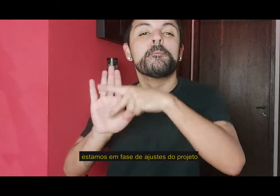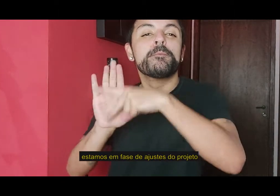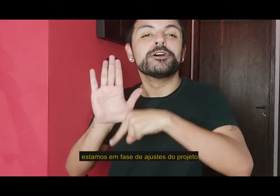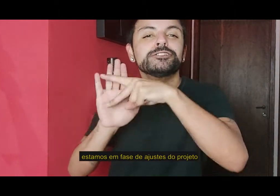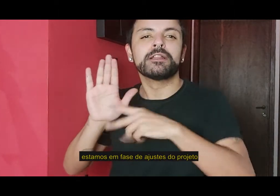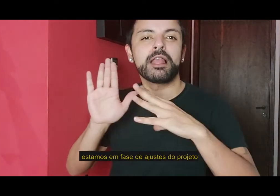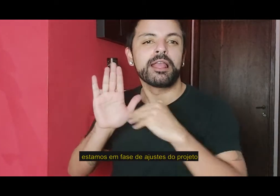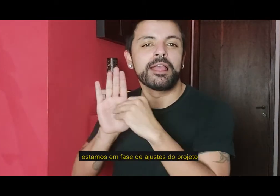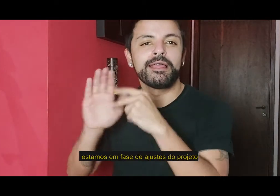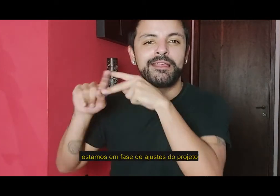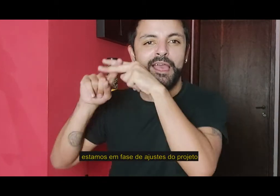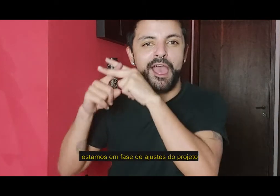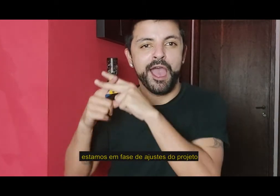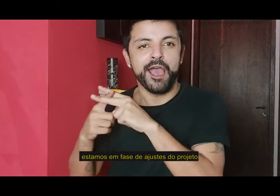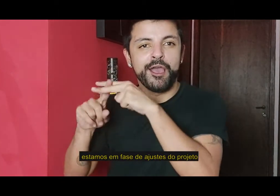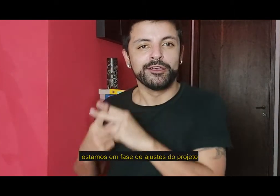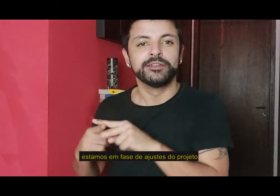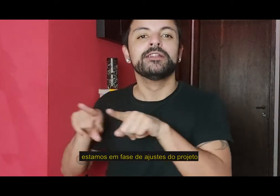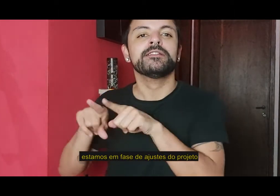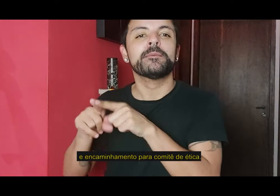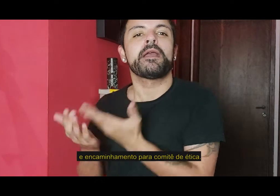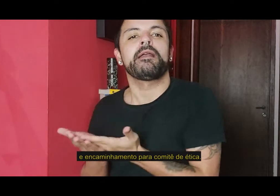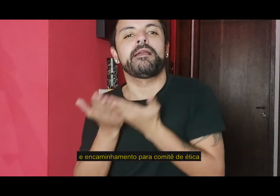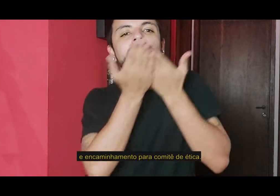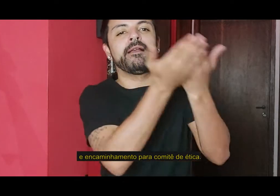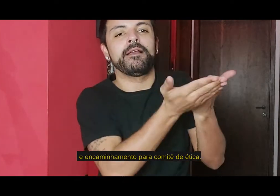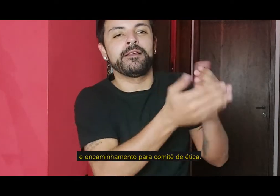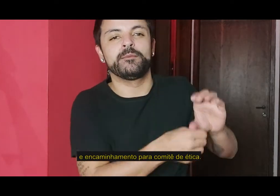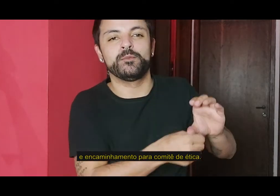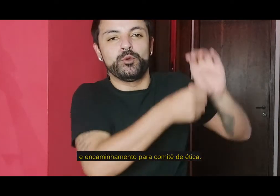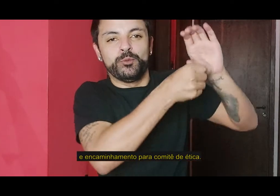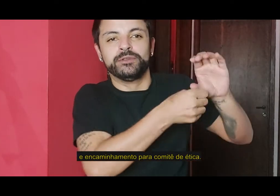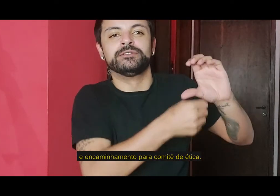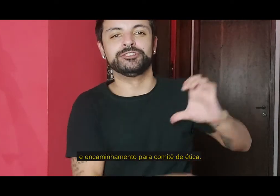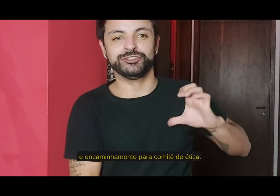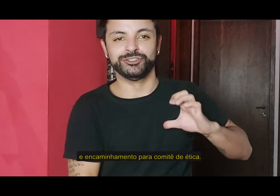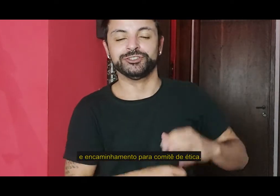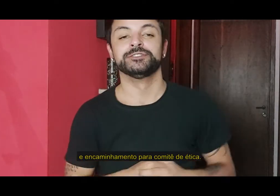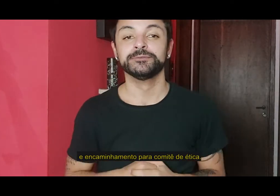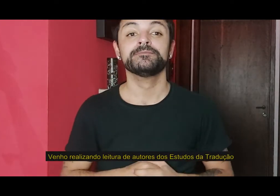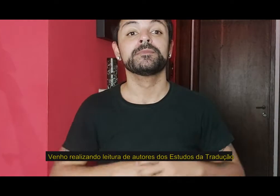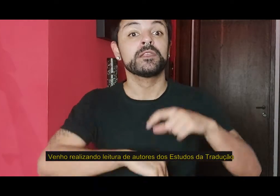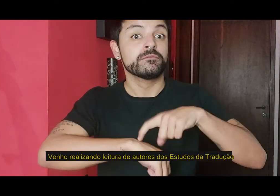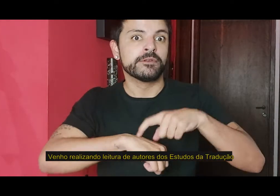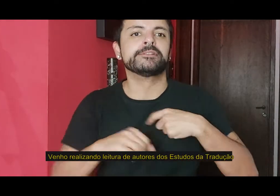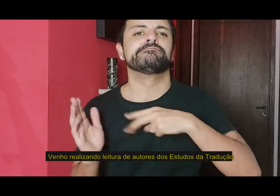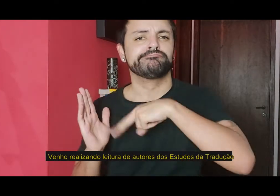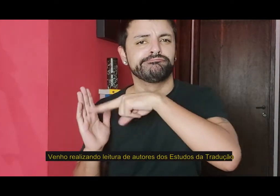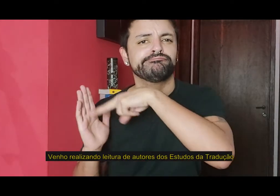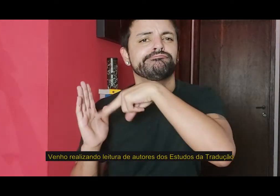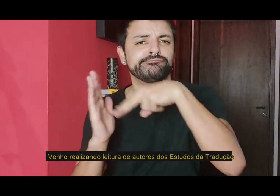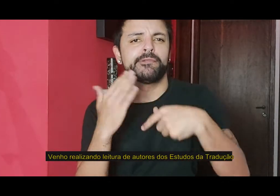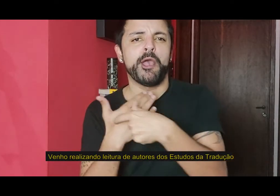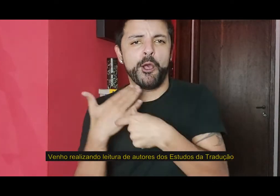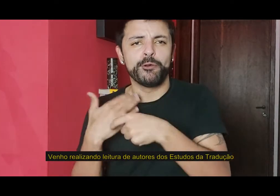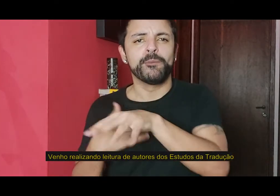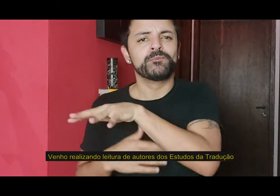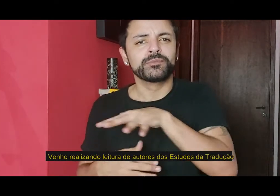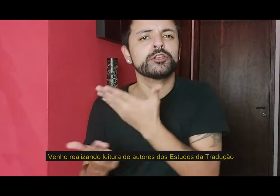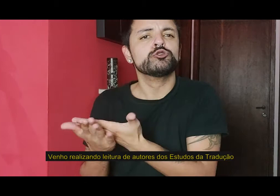fase de ajuste do projeto e encaminhamento para o comitê de ética. Venho realizando leituras de autores